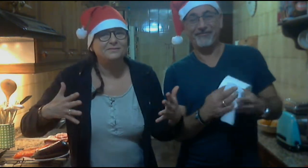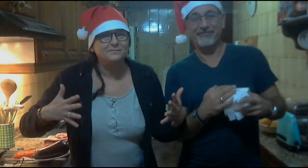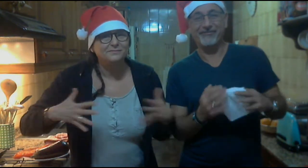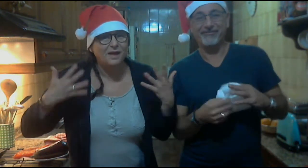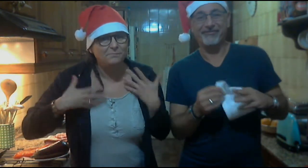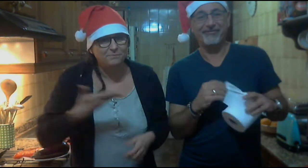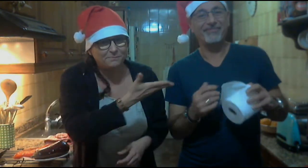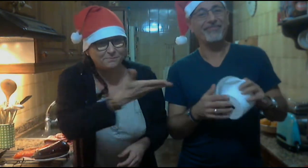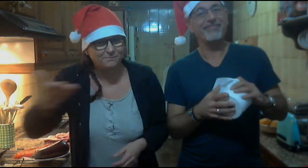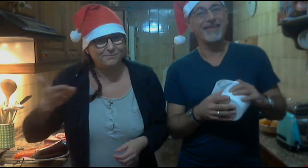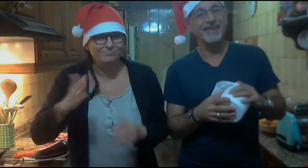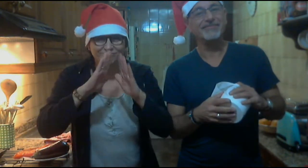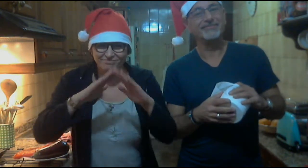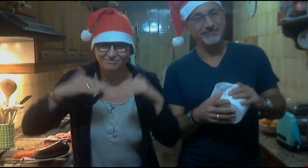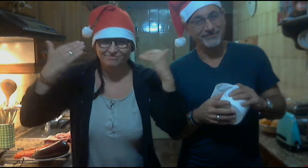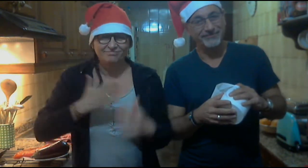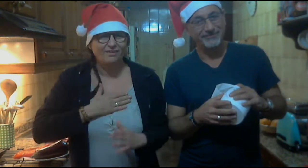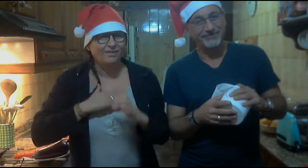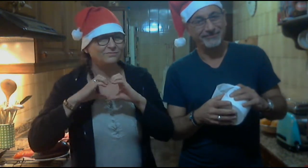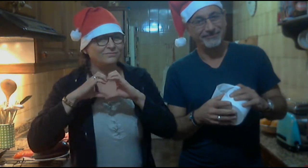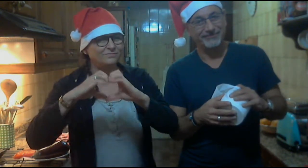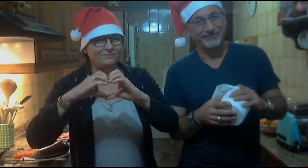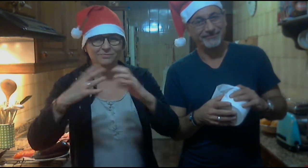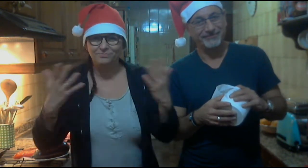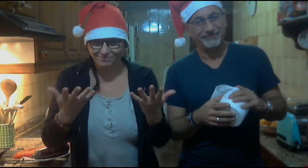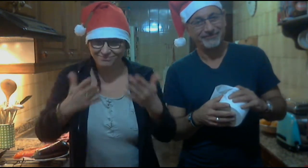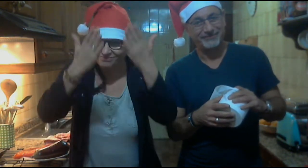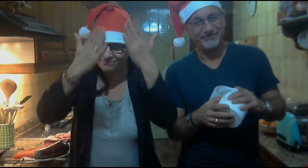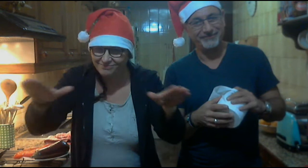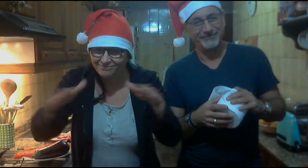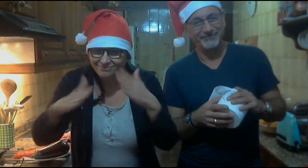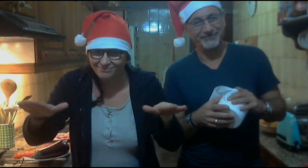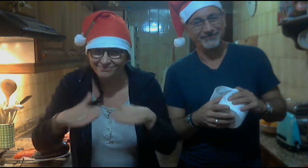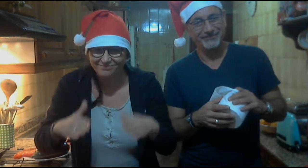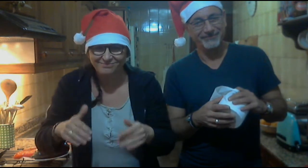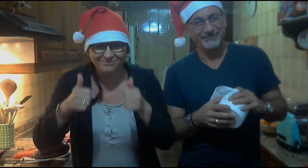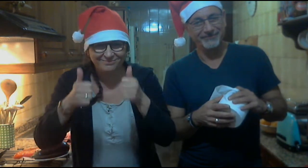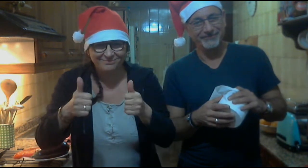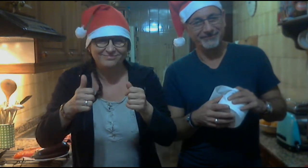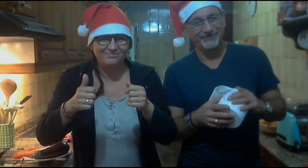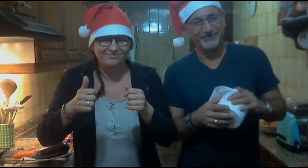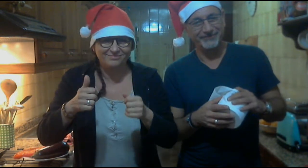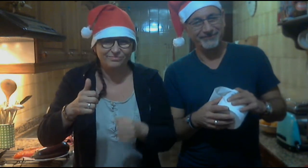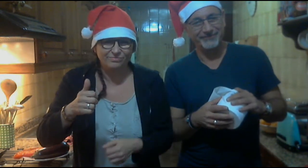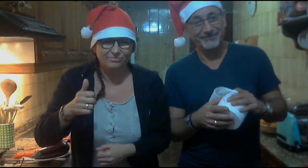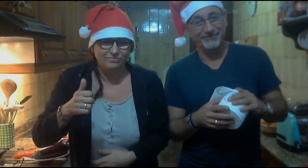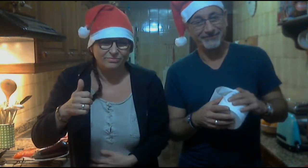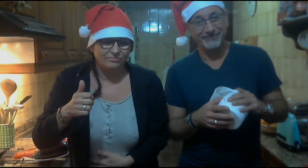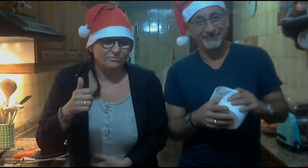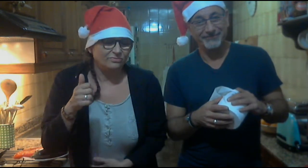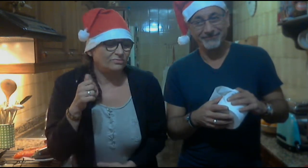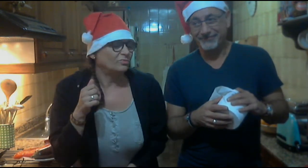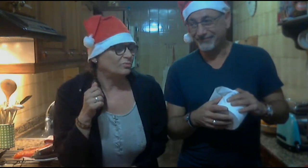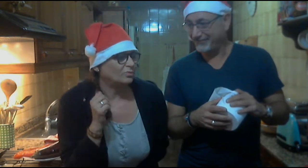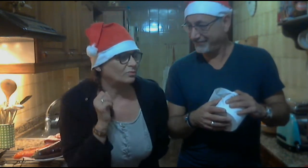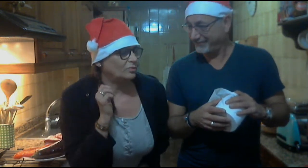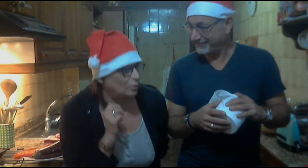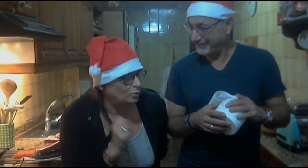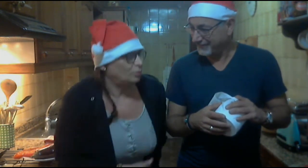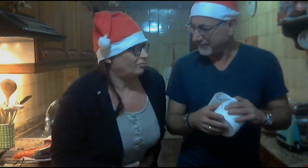que hay que recomezar, y sobre todo, hay que demostrar que son más fuertes que los terroristas, pero muchos de ellos están todavía afectados, algunos incluso recibiendo ayuda psicológica. Dicen que les cuesta aceptar